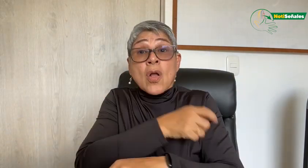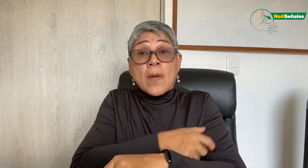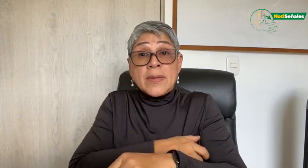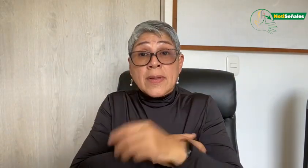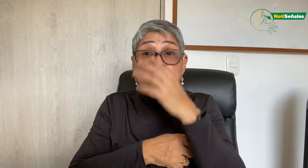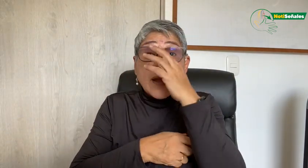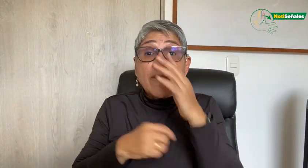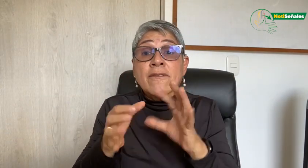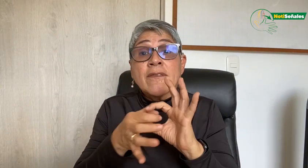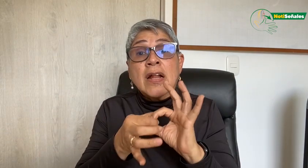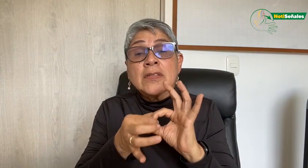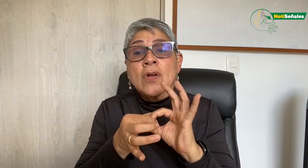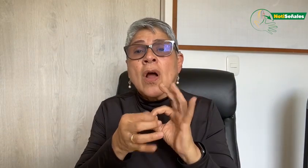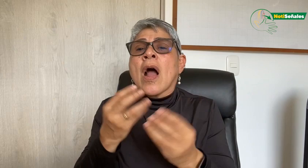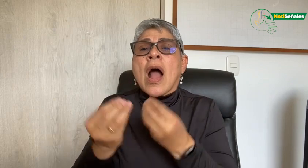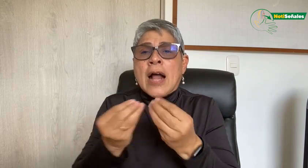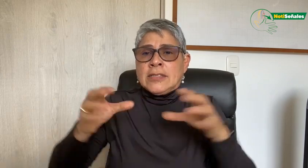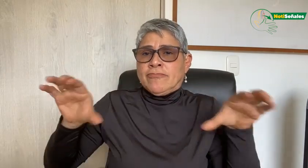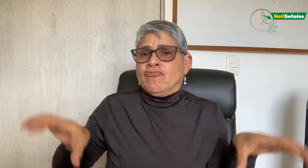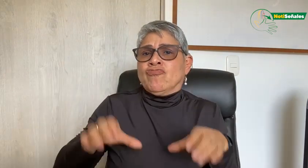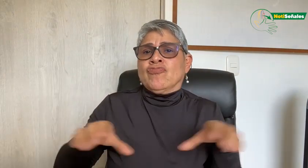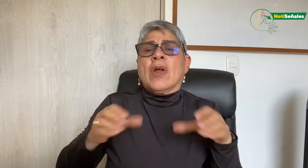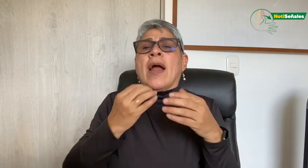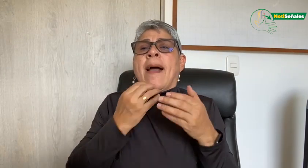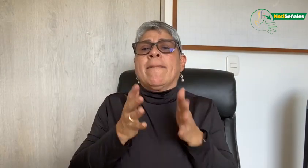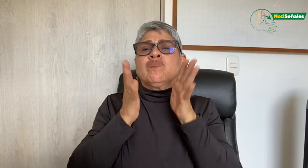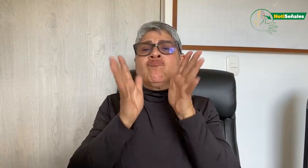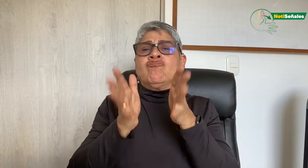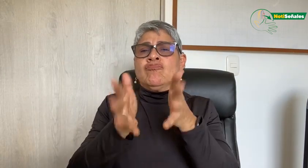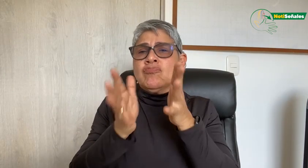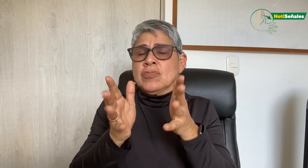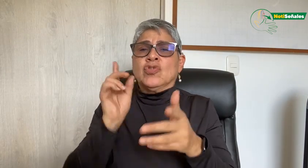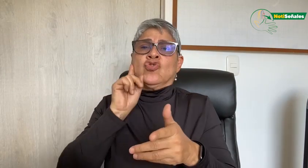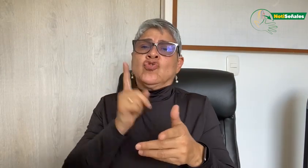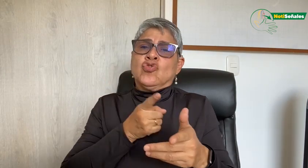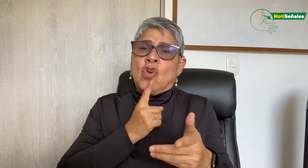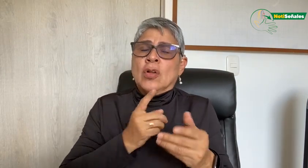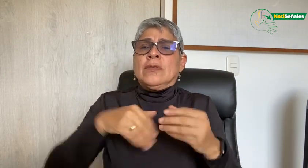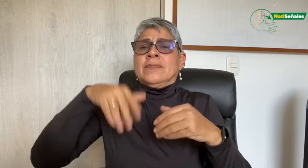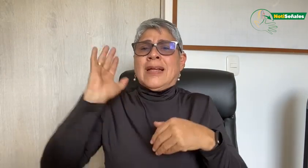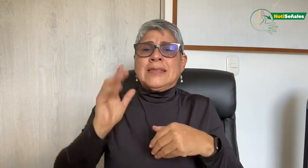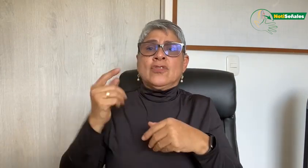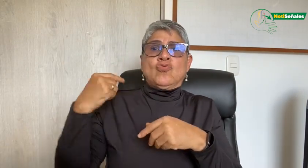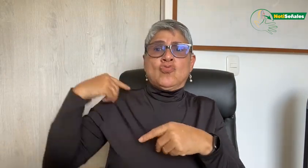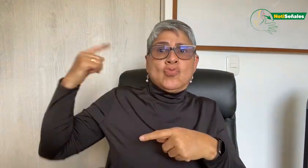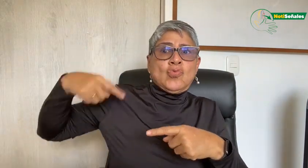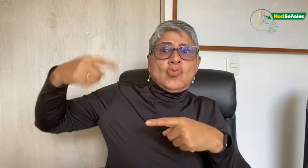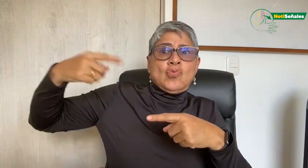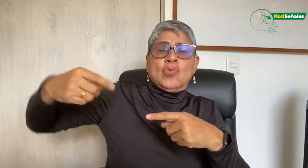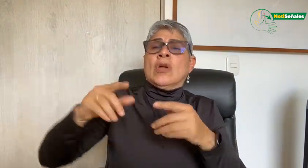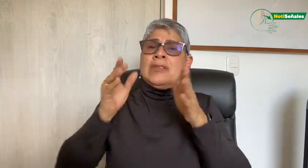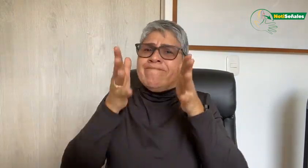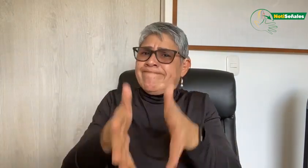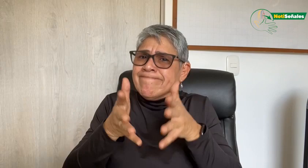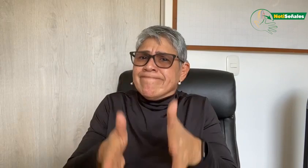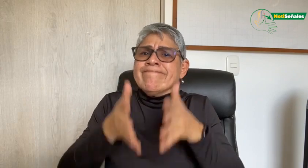es necesario promover los primeros tres puntos que mencioné. Por ejemplo, Fenascol desde la Comisión ha realizado acciones como espacios